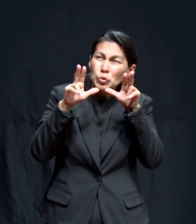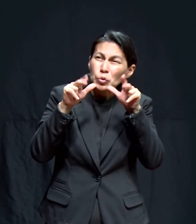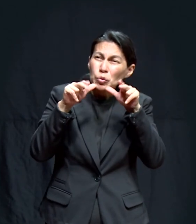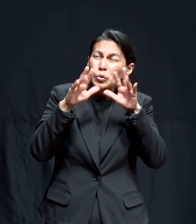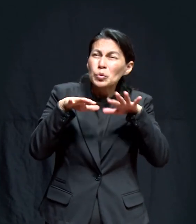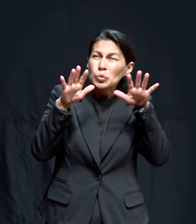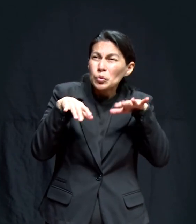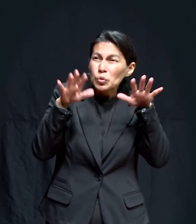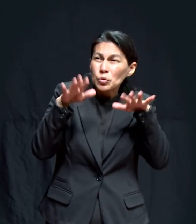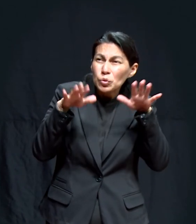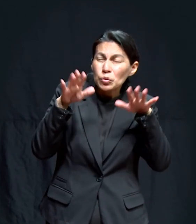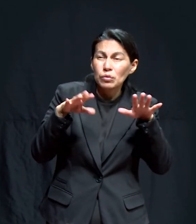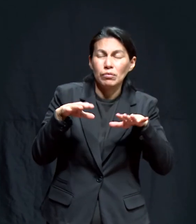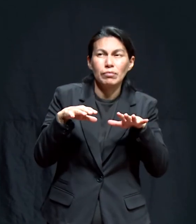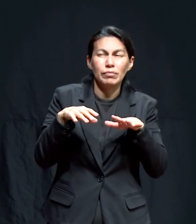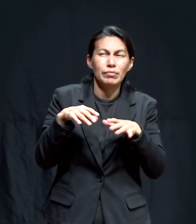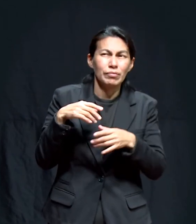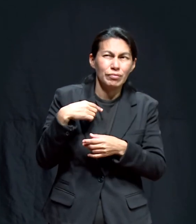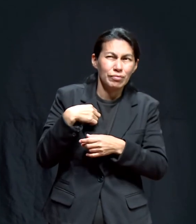y dije yo,